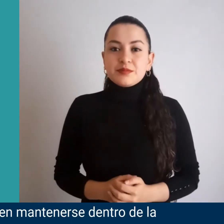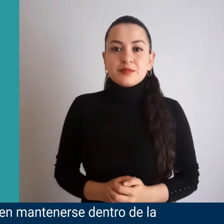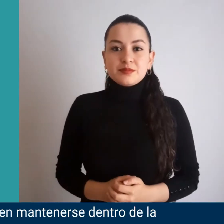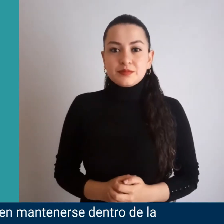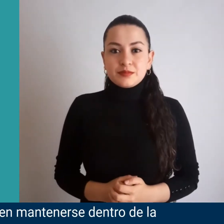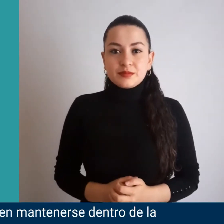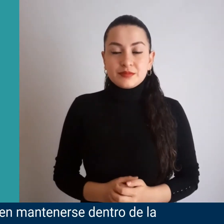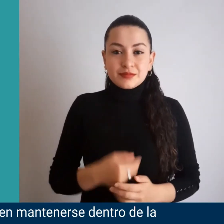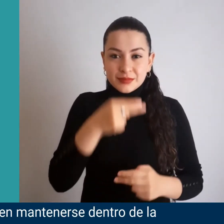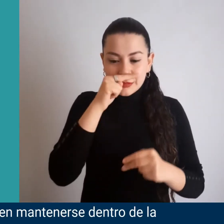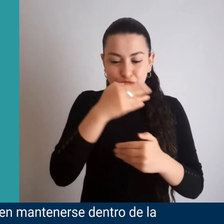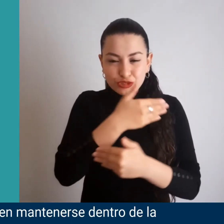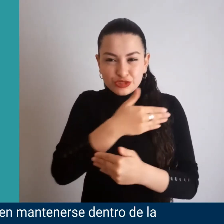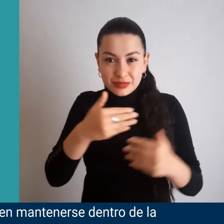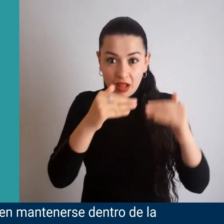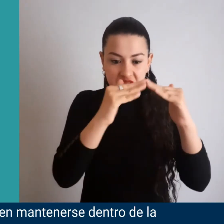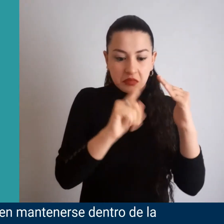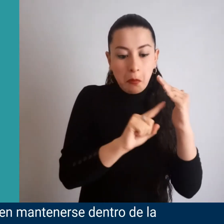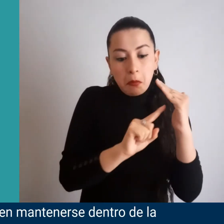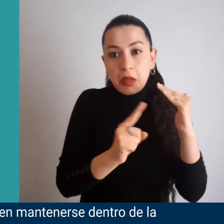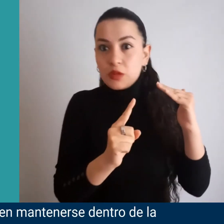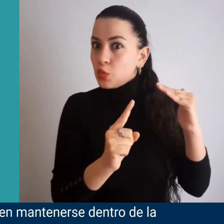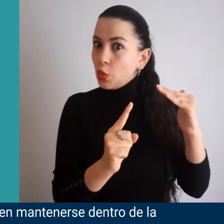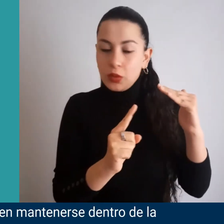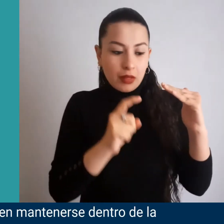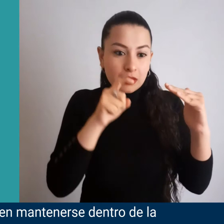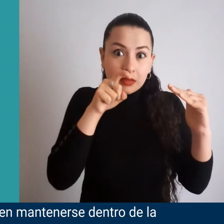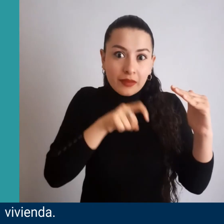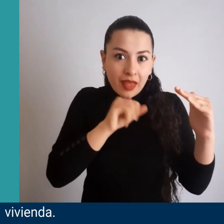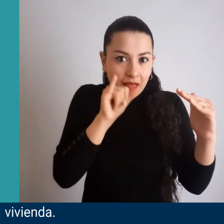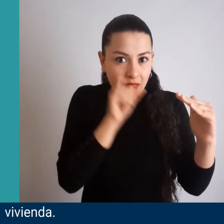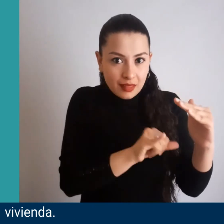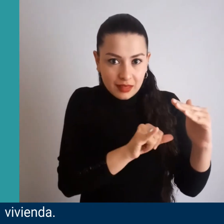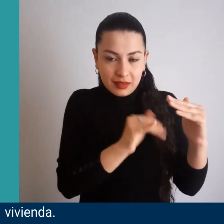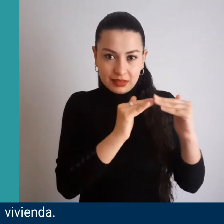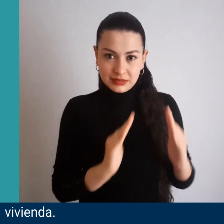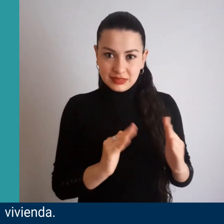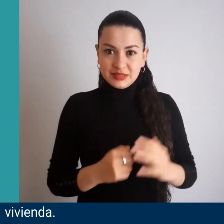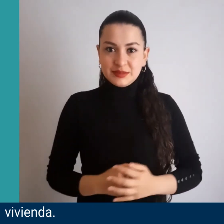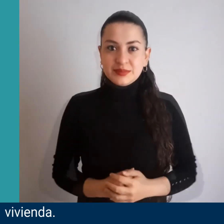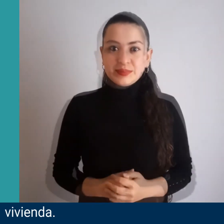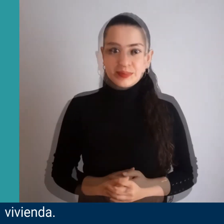Segundo, los niños deben mantenerse dentro de la vivienda.